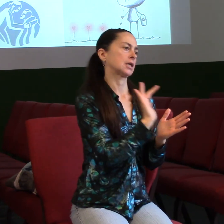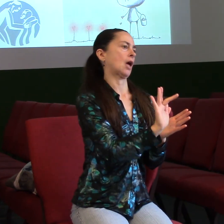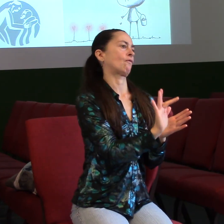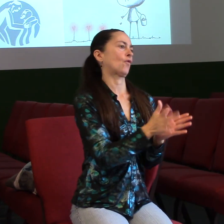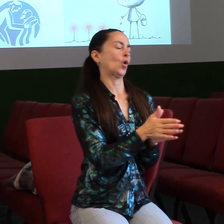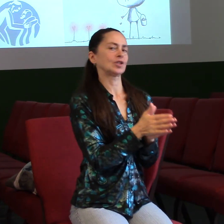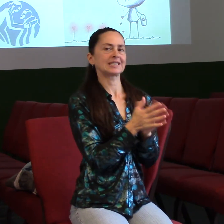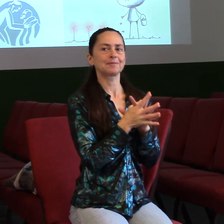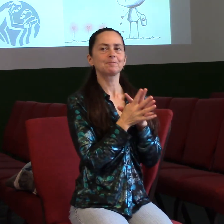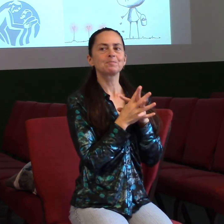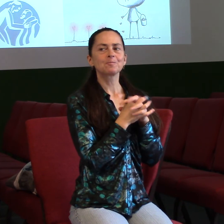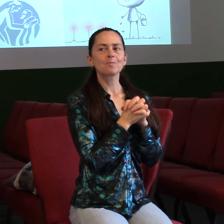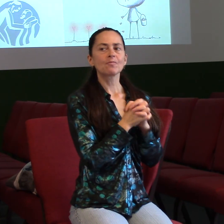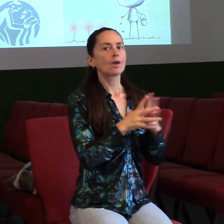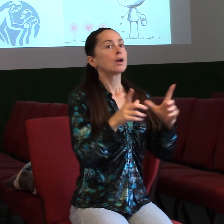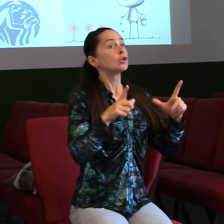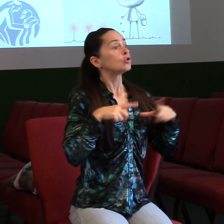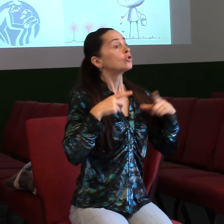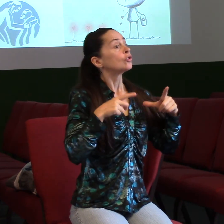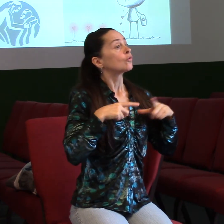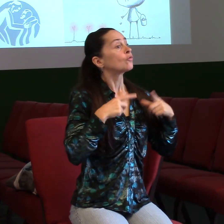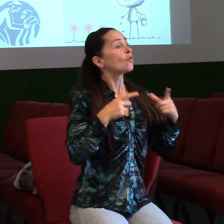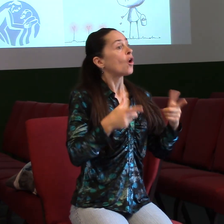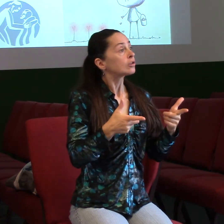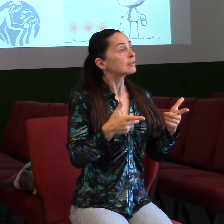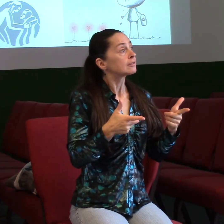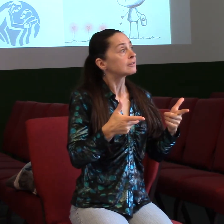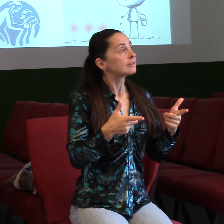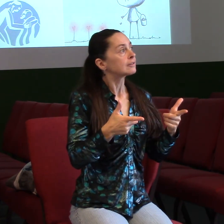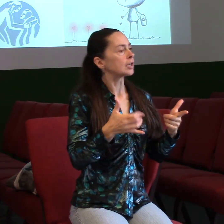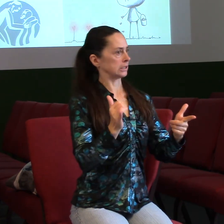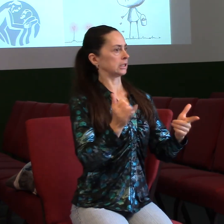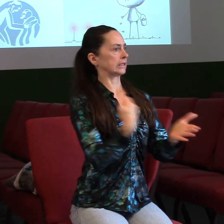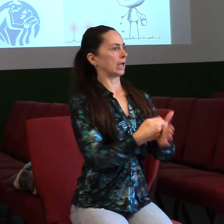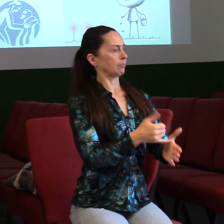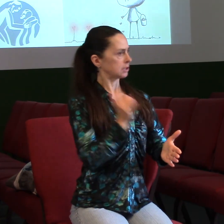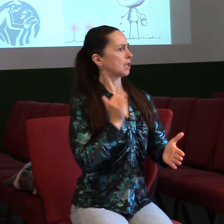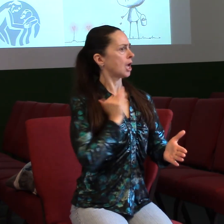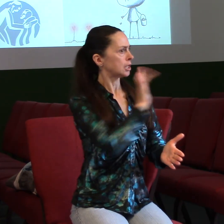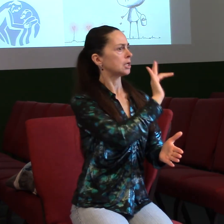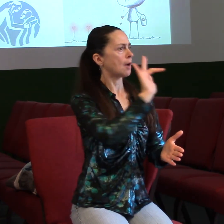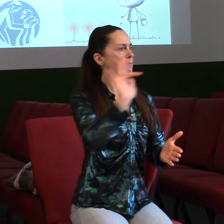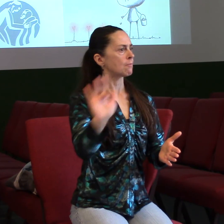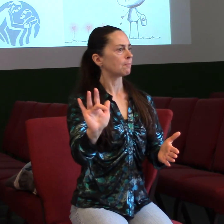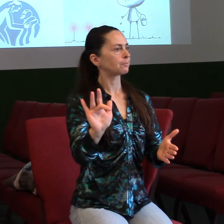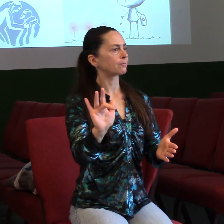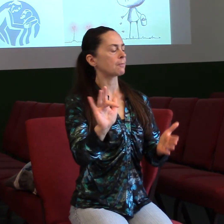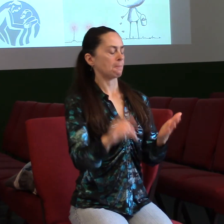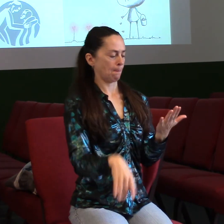žiju život, ve kterém je zájem odruhé. A poslední věc, kterou jsem tam našel,